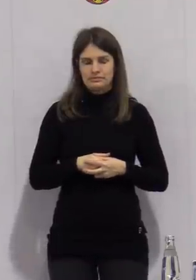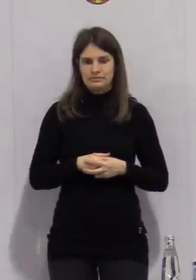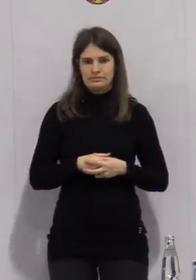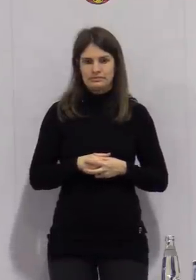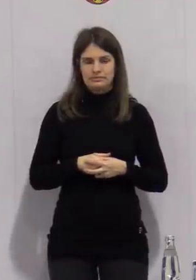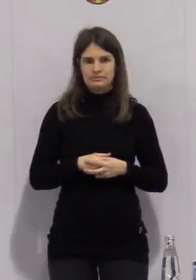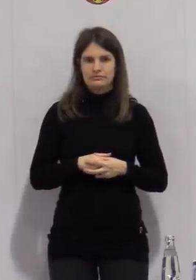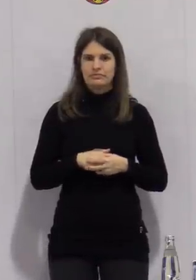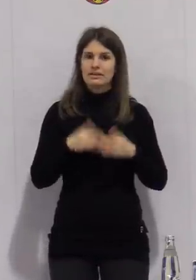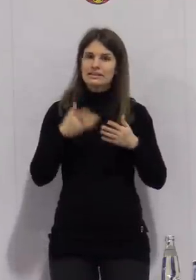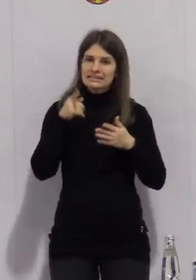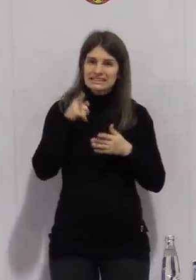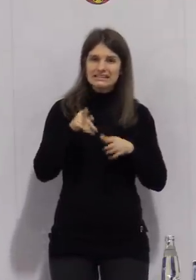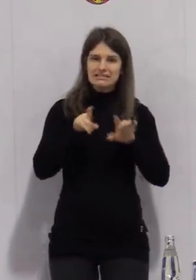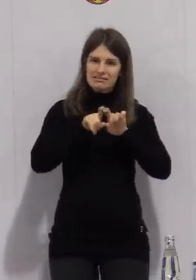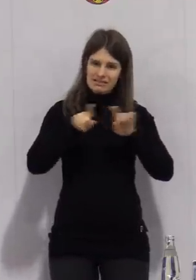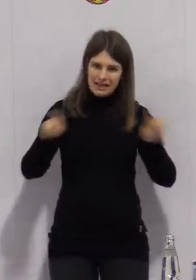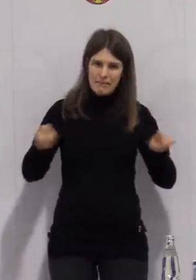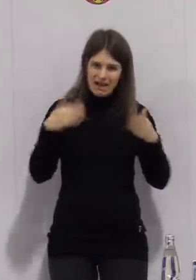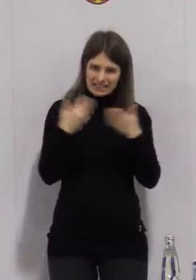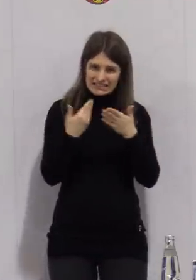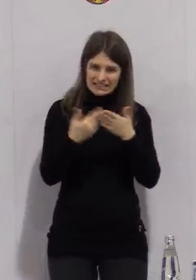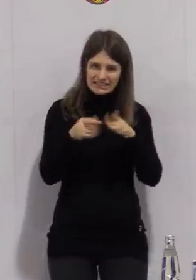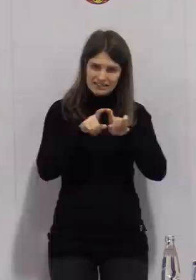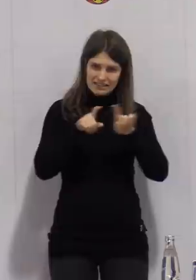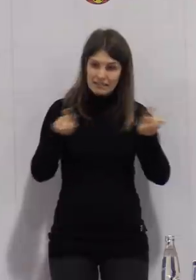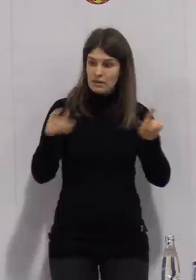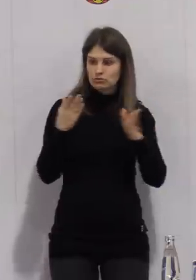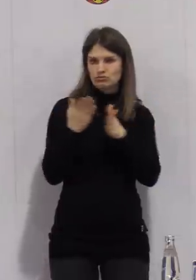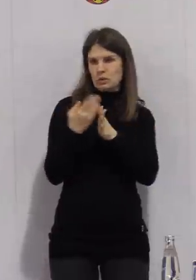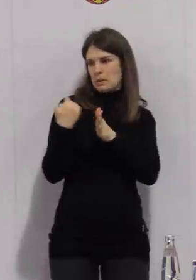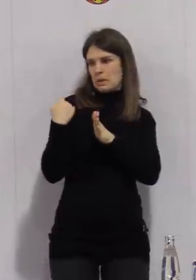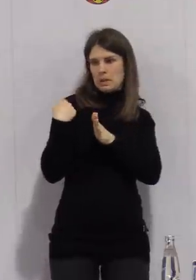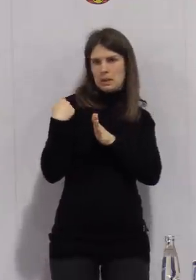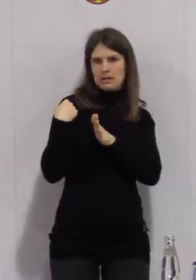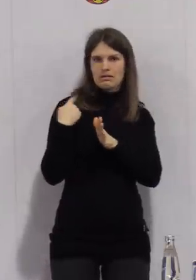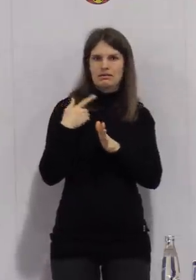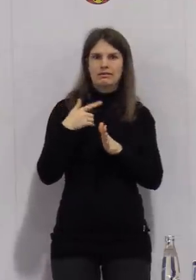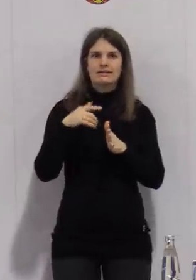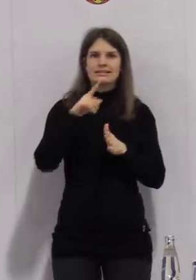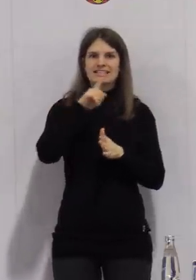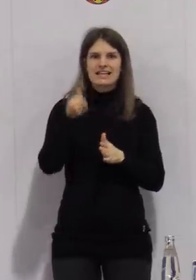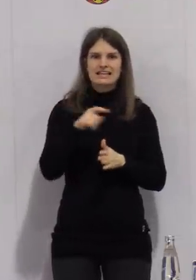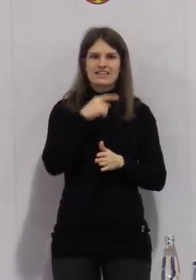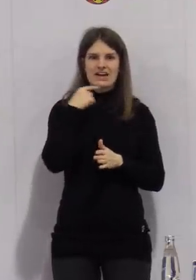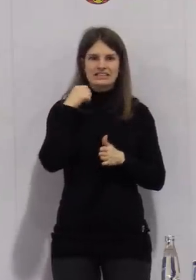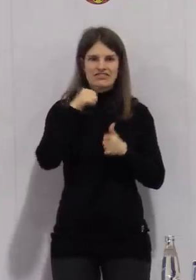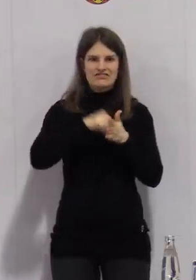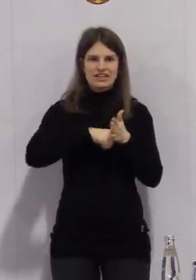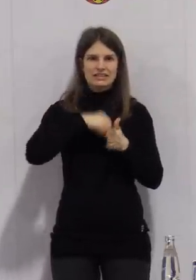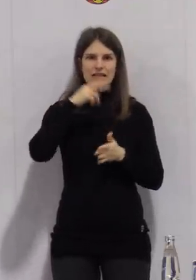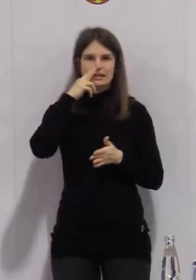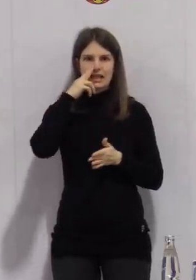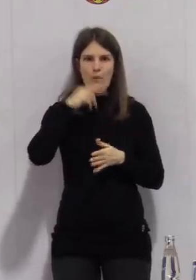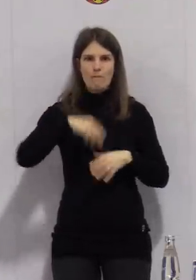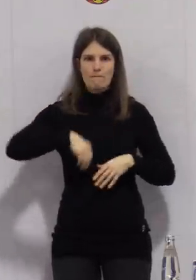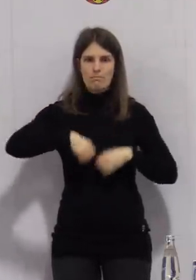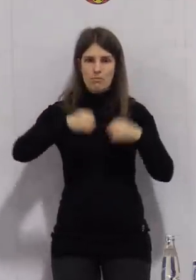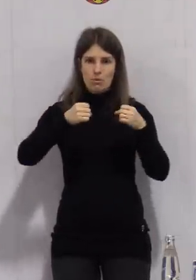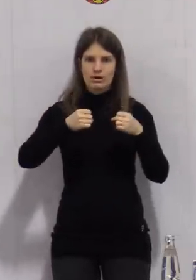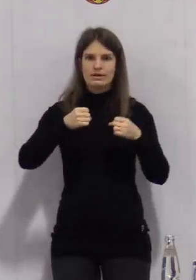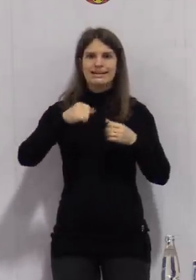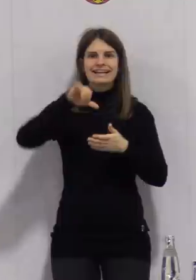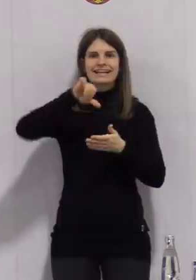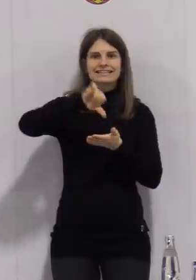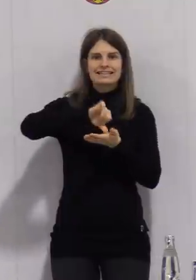dieser Woche auch ein Gespräch mit den Vertretern aller drei Innenstadtvereine in Zeitz, in Weißenfels und Naumburg, nämlich